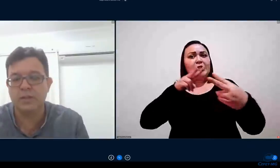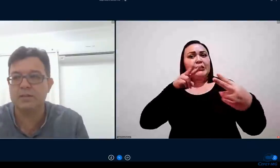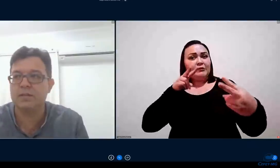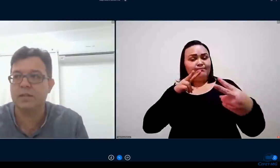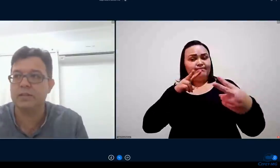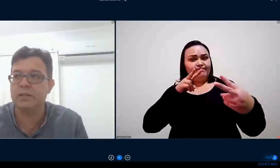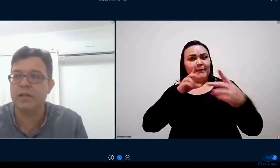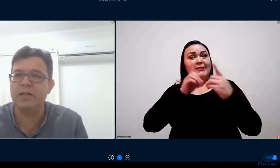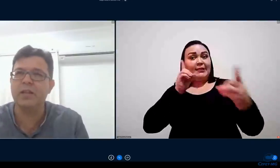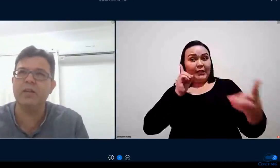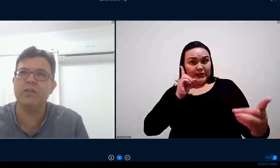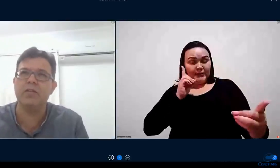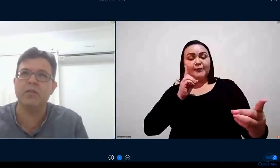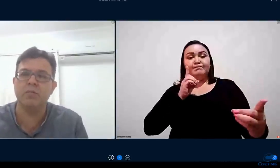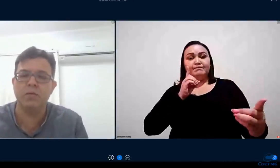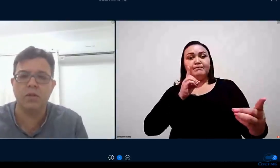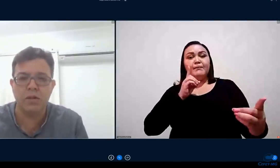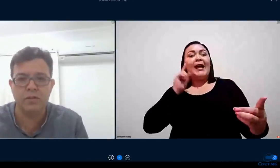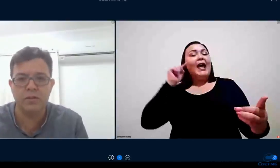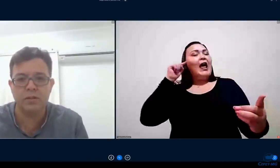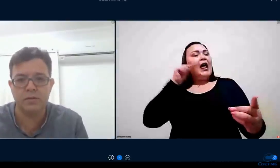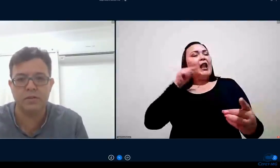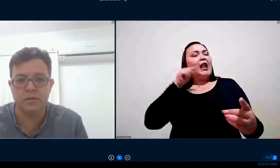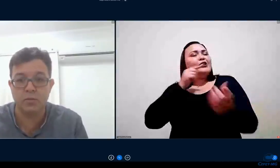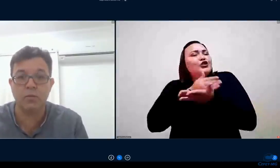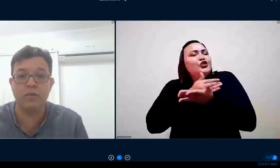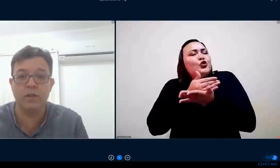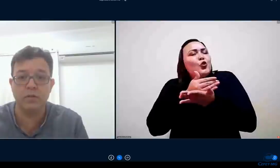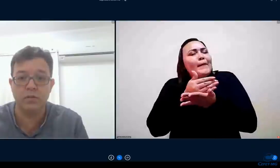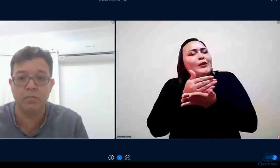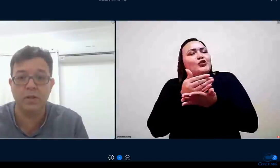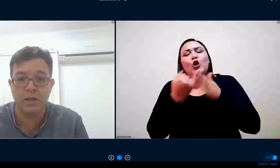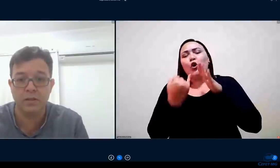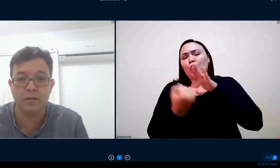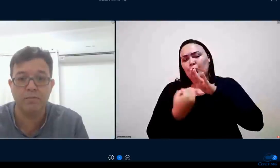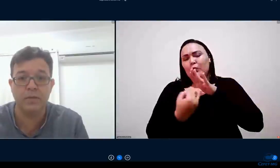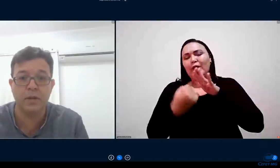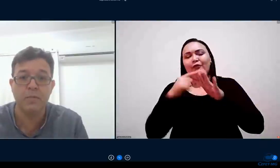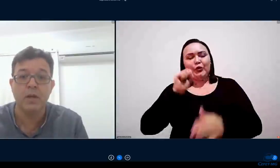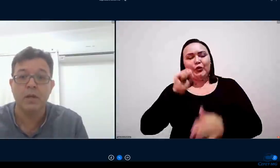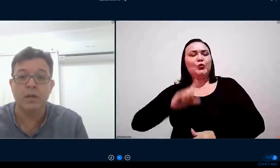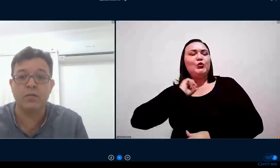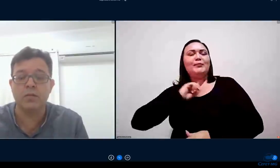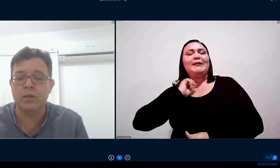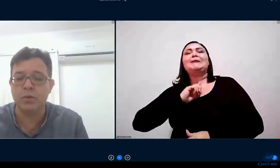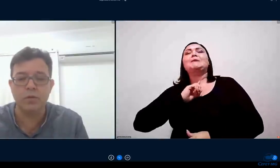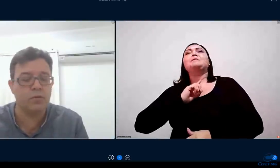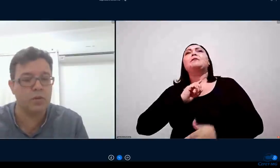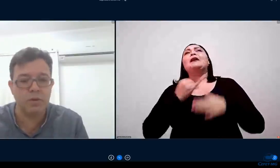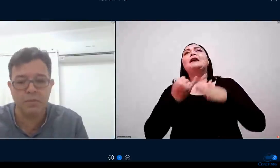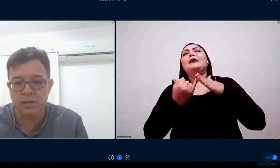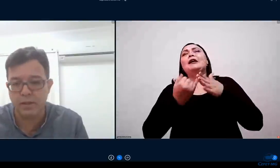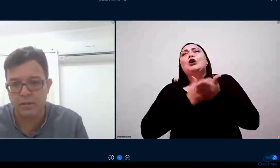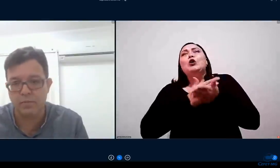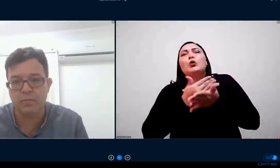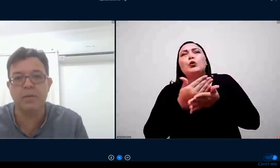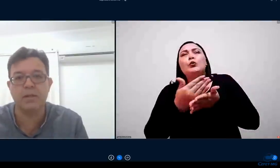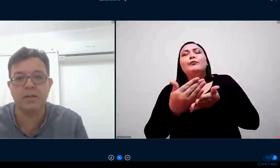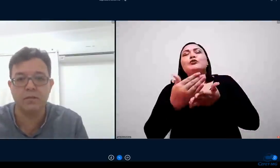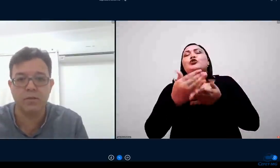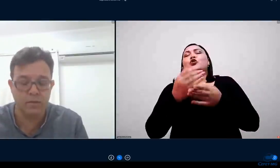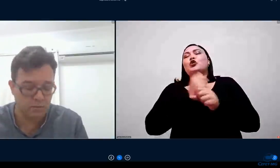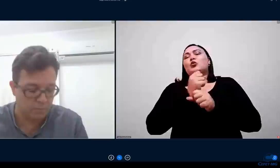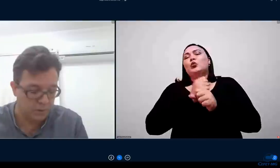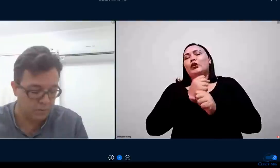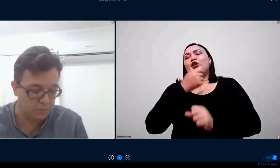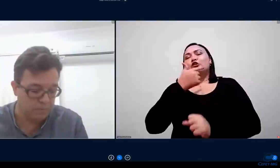somos ofertantes dessa Rede Atec desde 2009 então são 11 anos de experiência isso contribuiu sobre a maneira para a